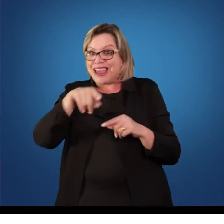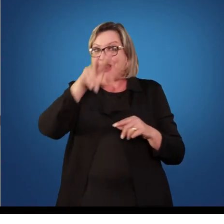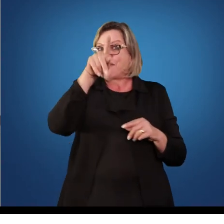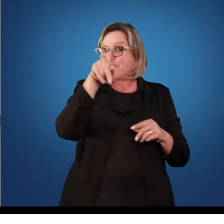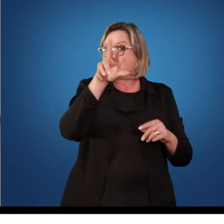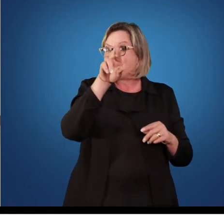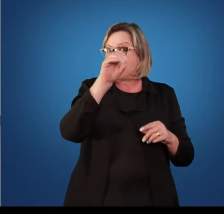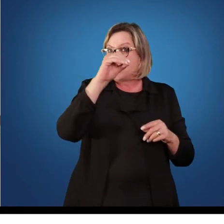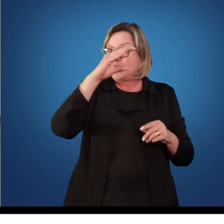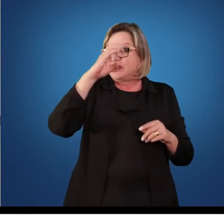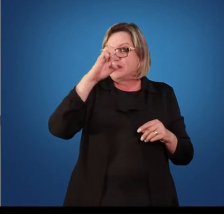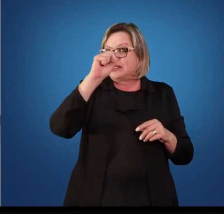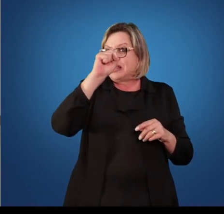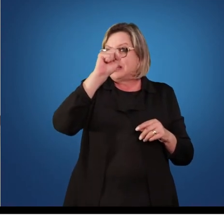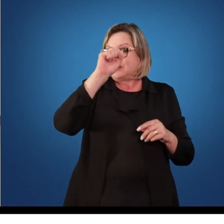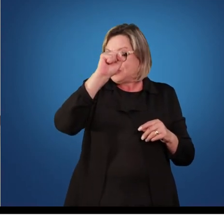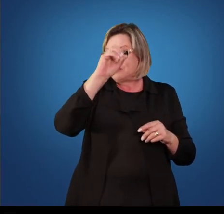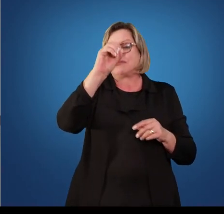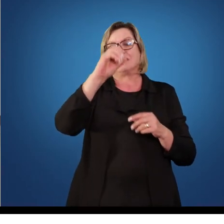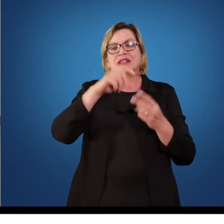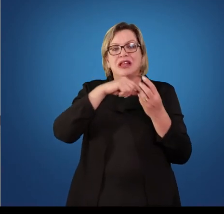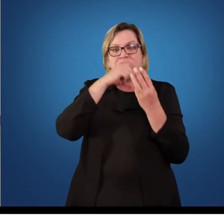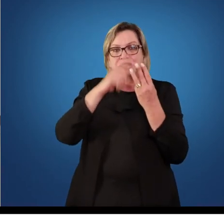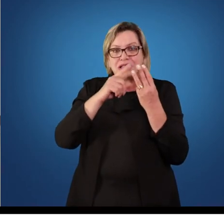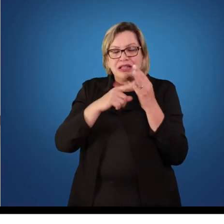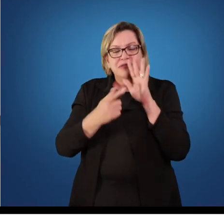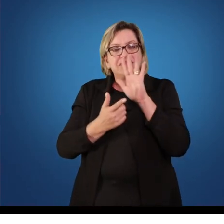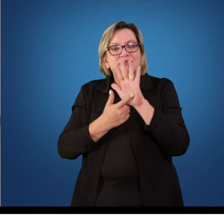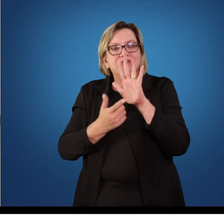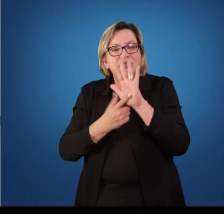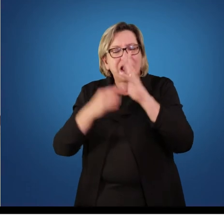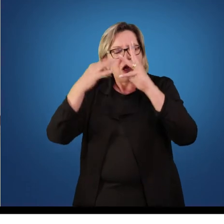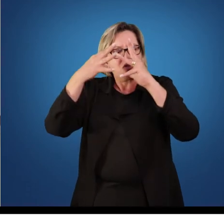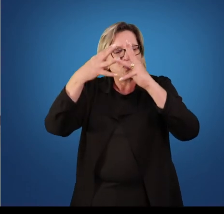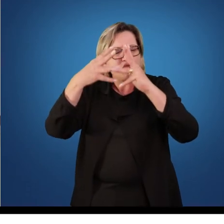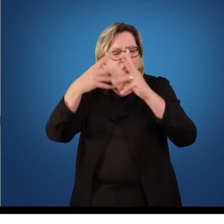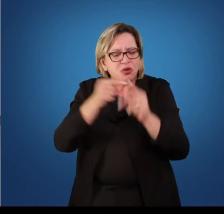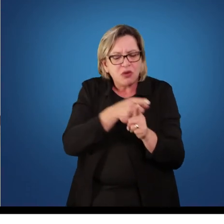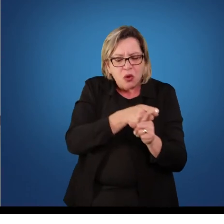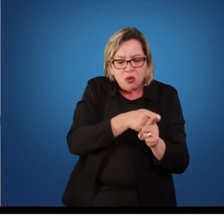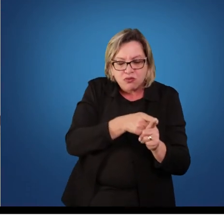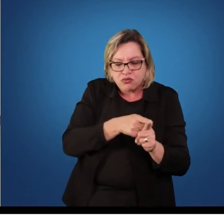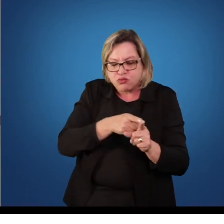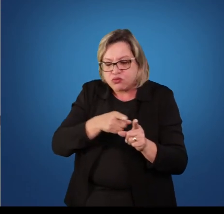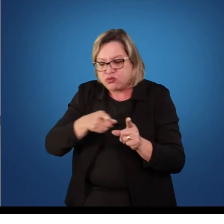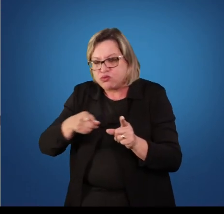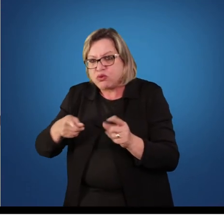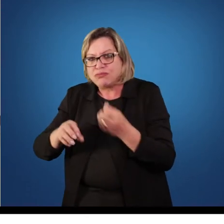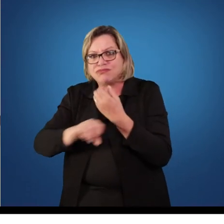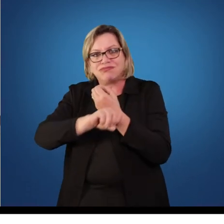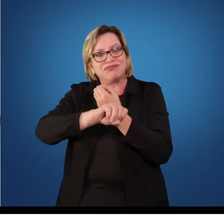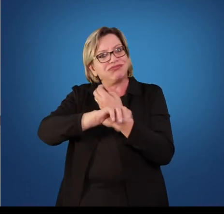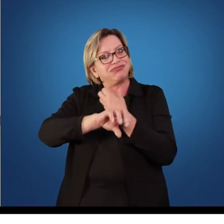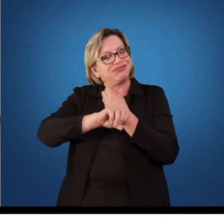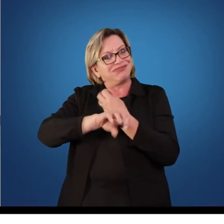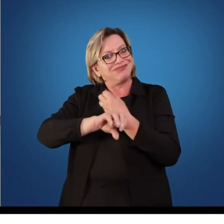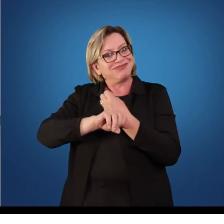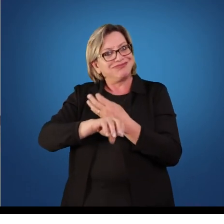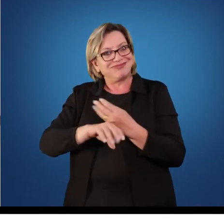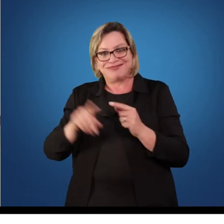tem que representar, interpretar todo o processo de ensino-aprendizagem, não sendo concebida de